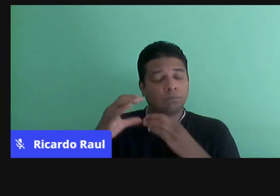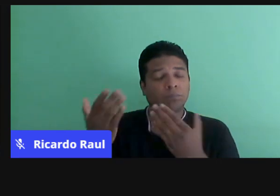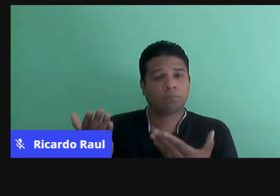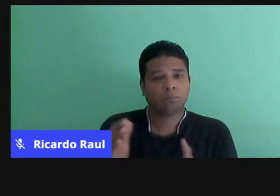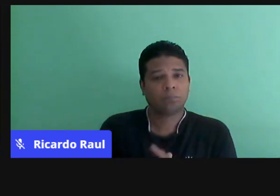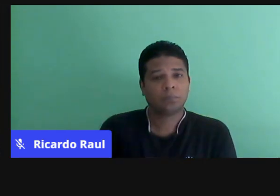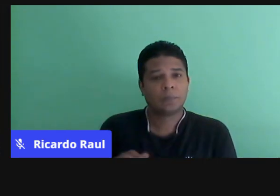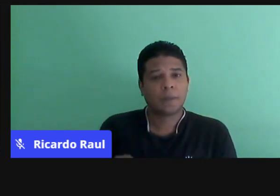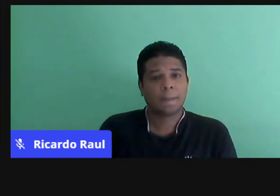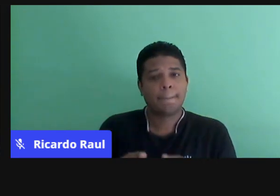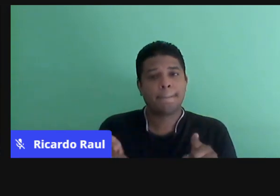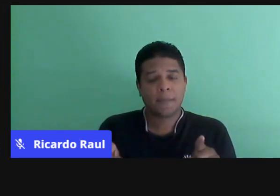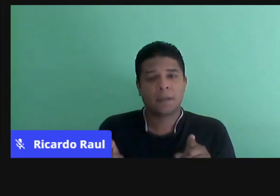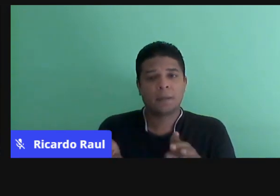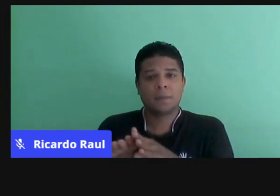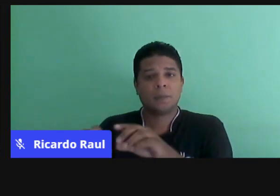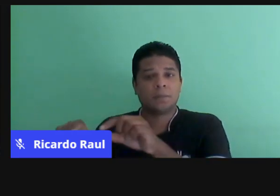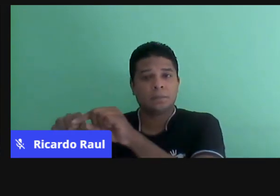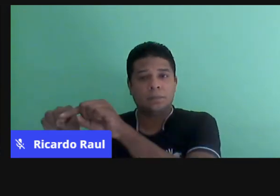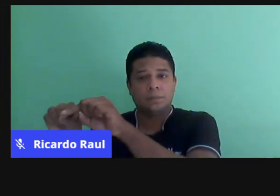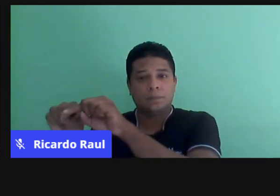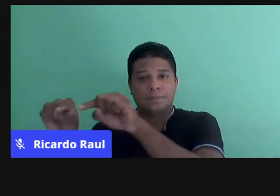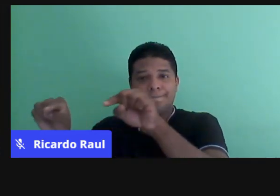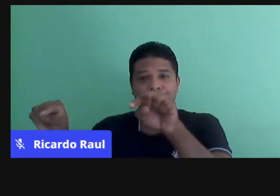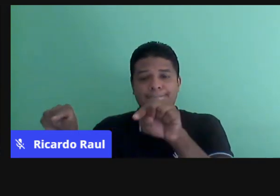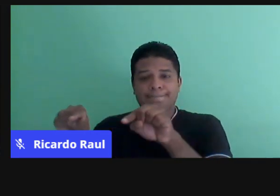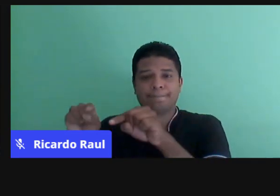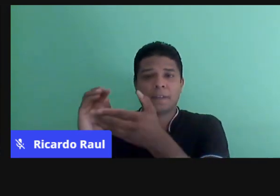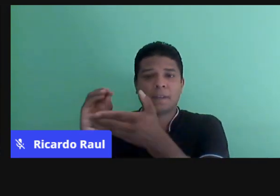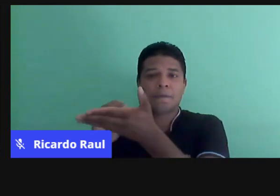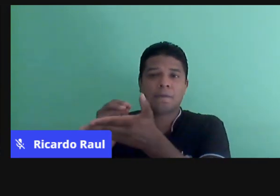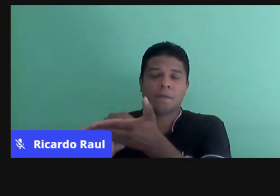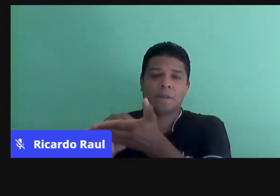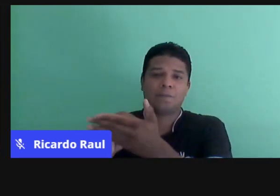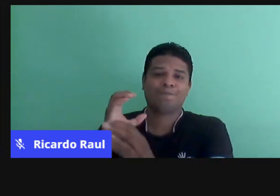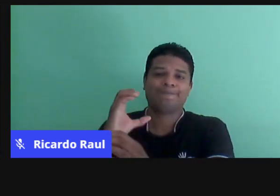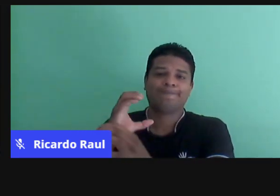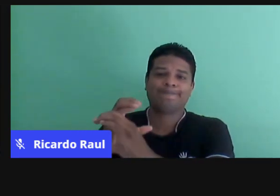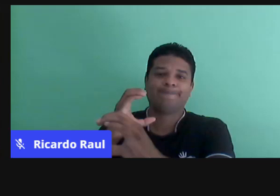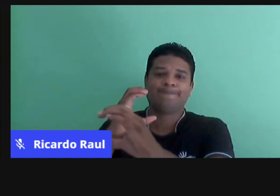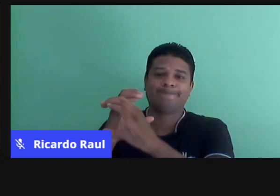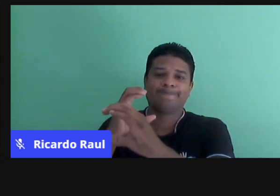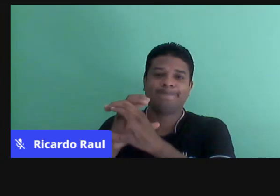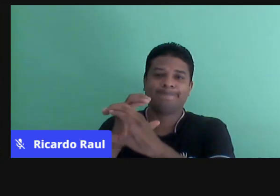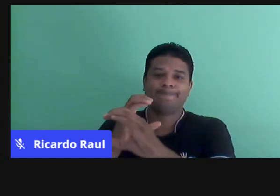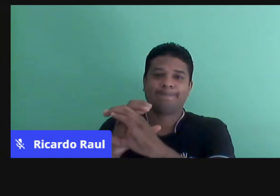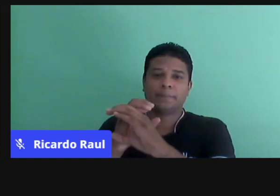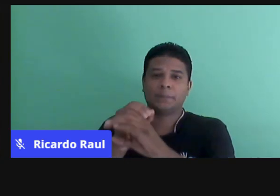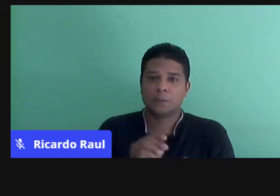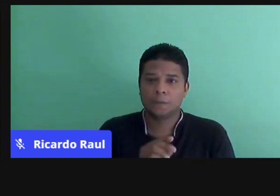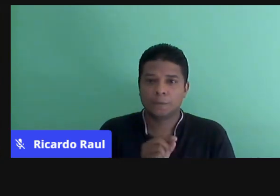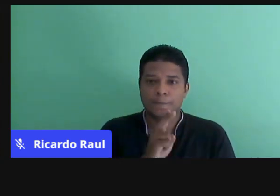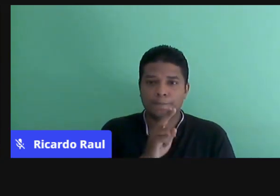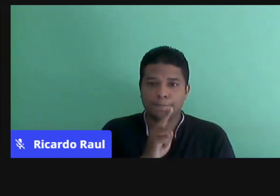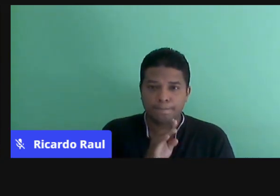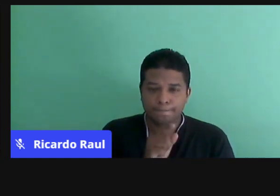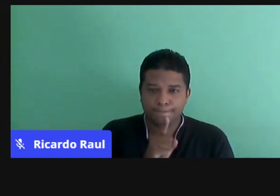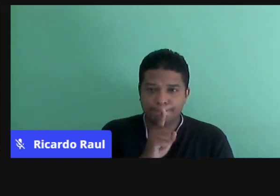Porém, também é um espaço onde ocorre a ausência de comunicação. É o silenciamento, né?